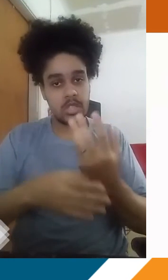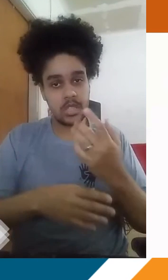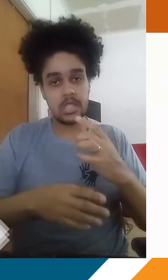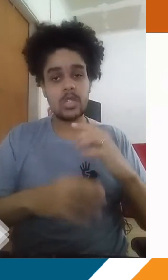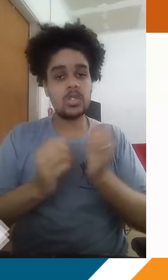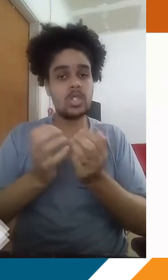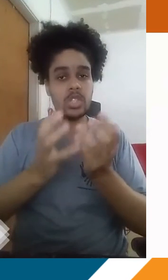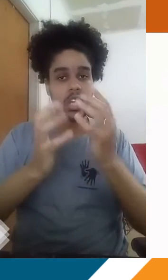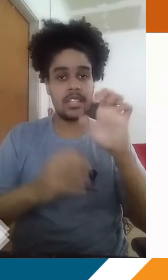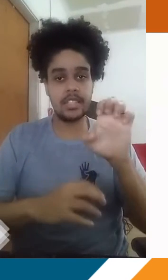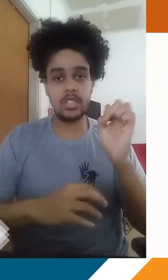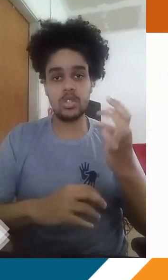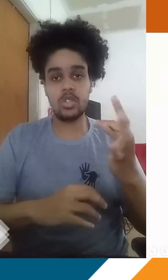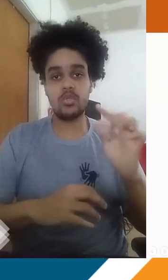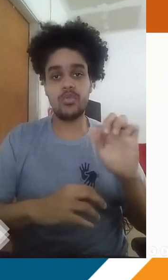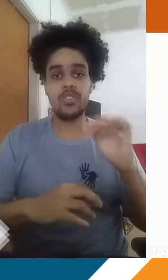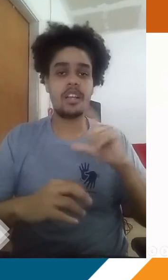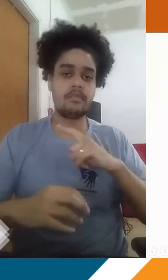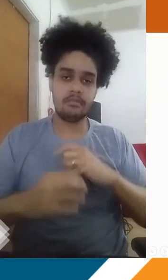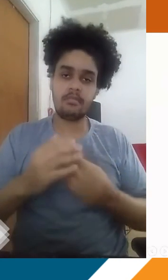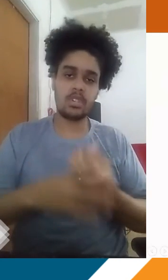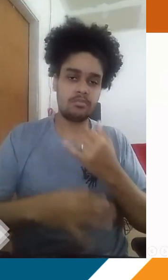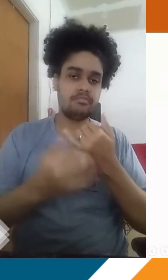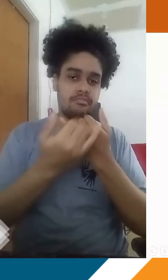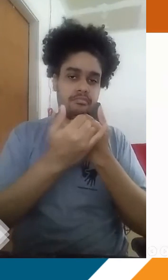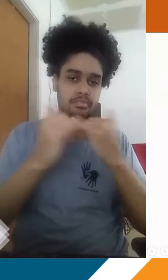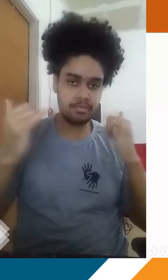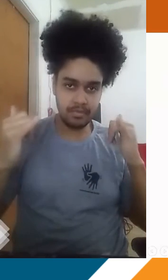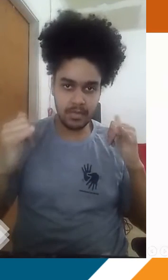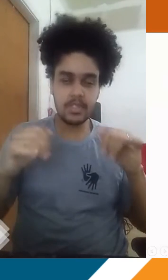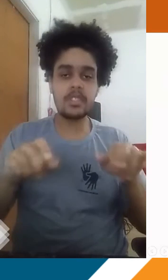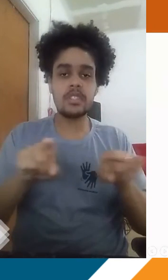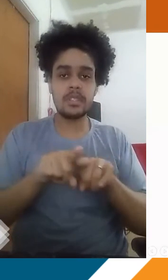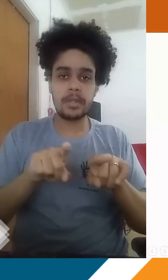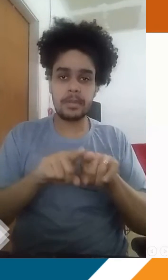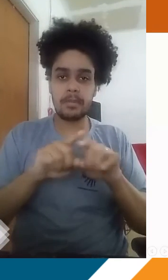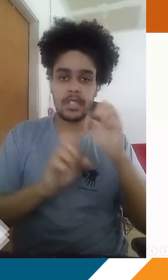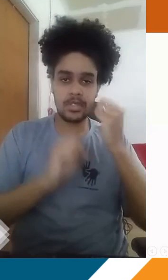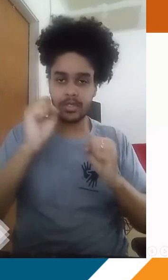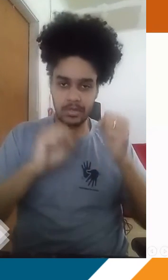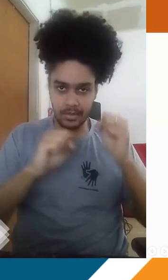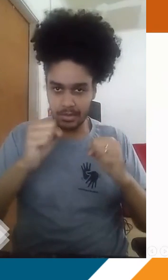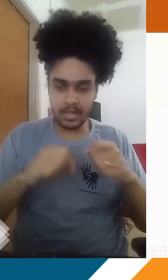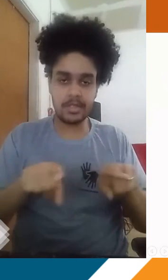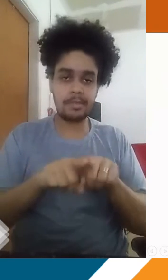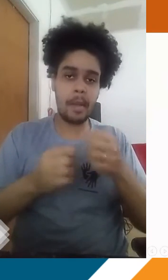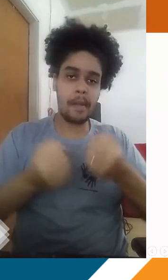desses gases estufa. A gente tem a produção de eletricidade, a indústria também, o setor de transporte por